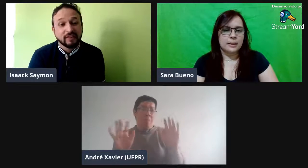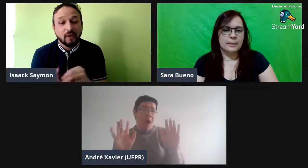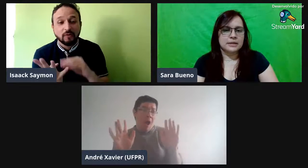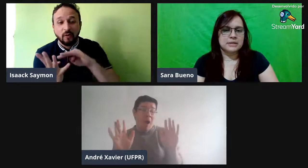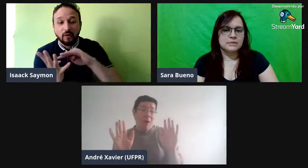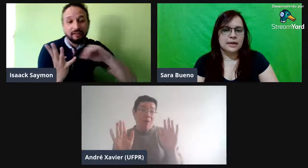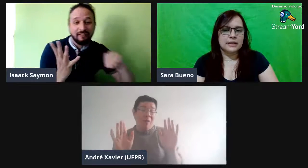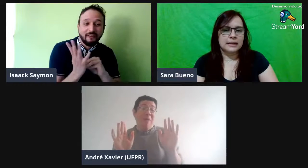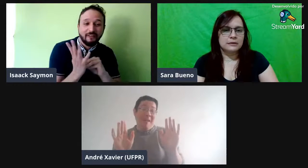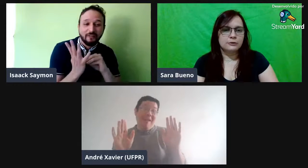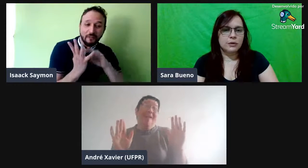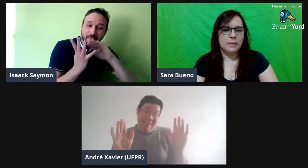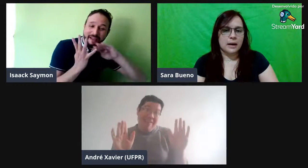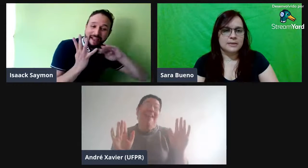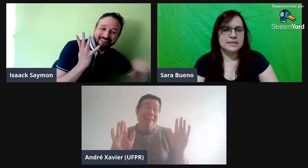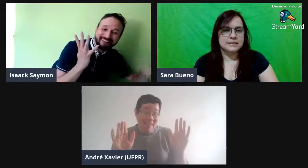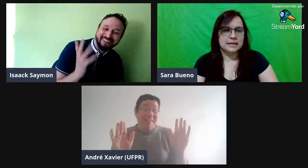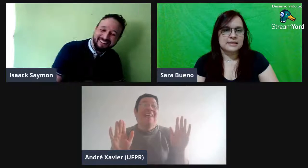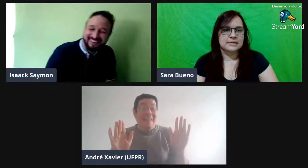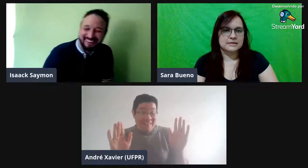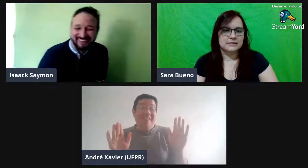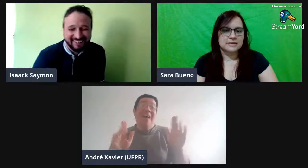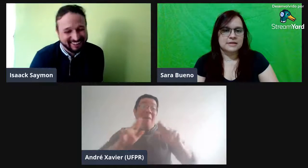nada informal esses três níveis, né?